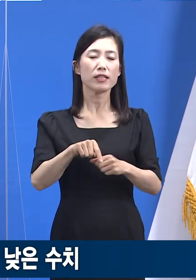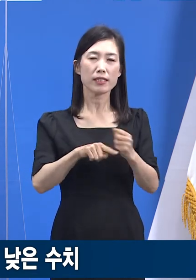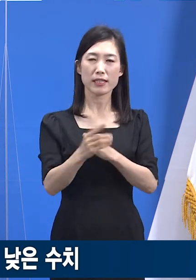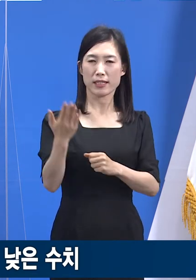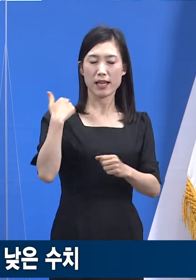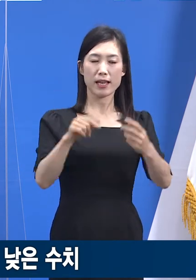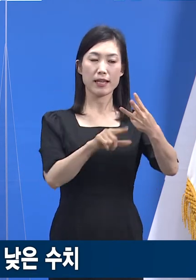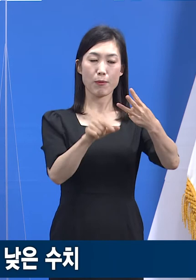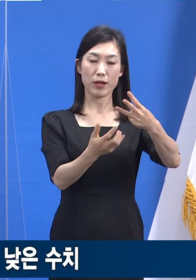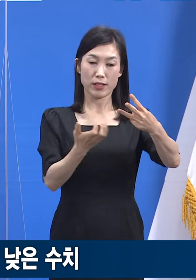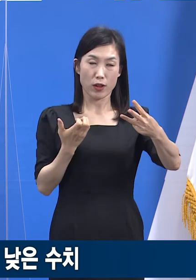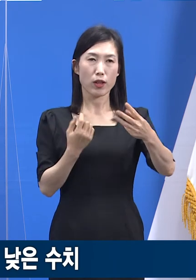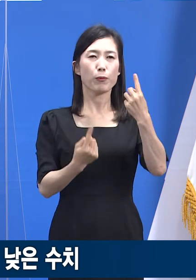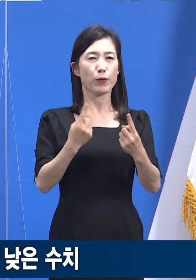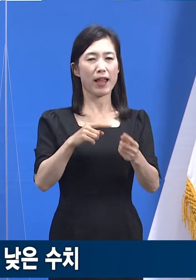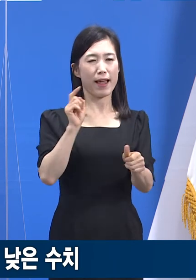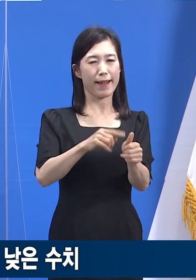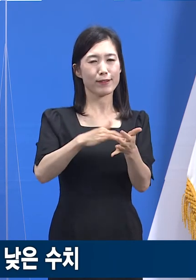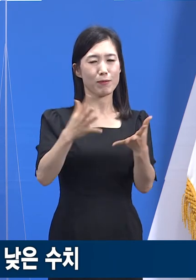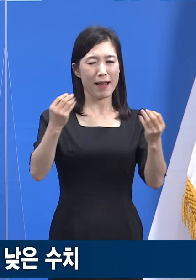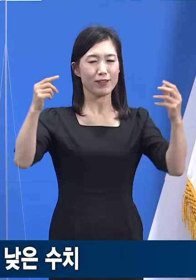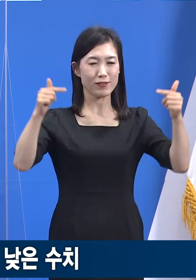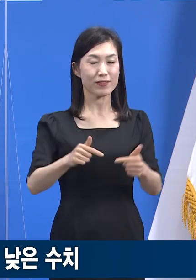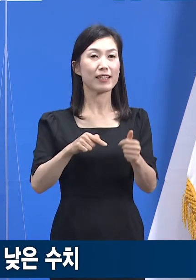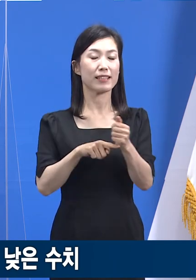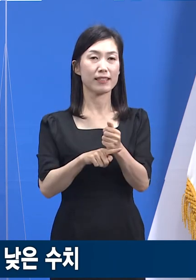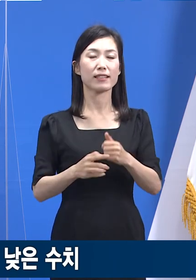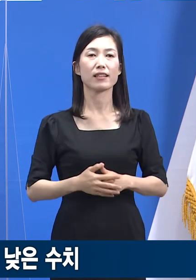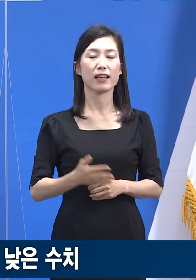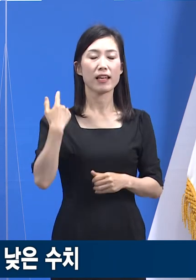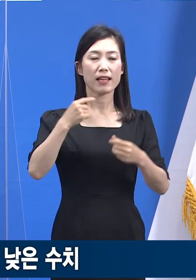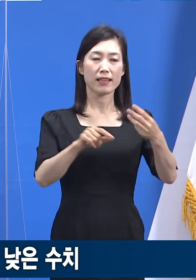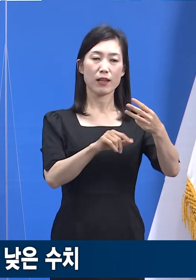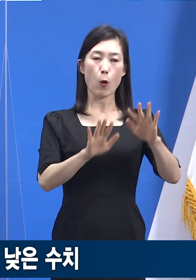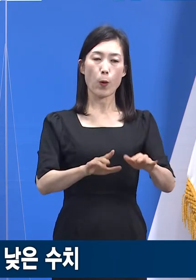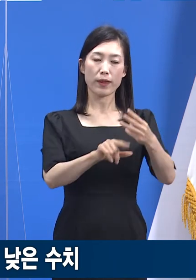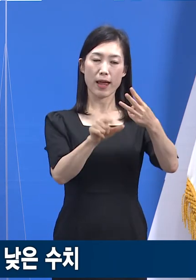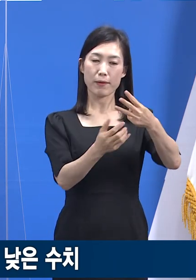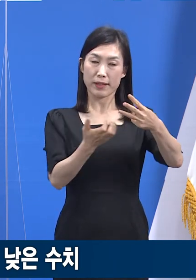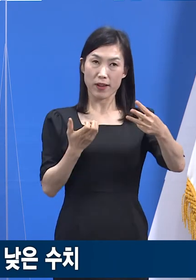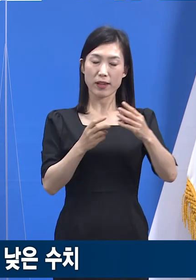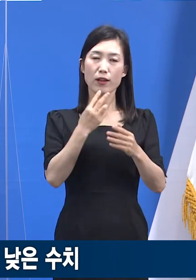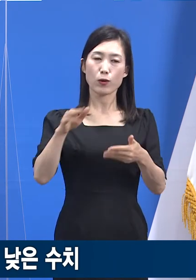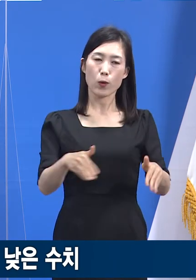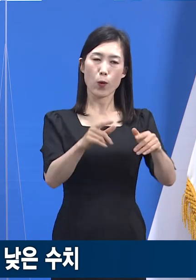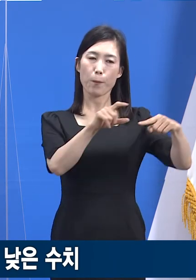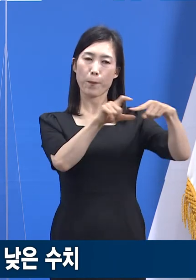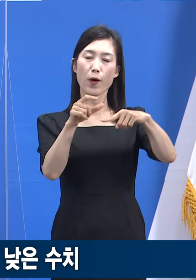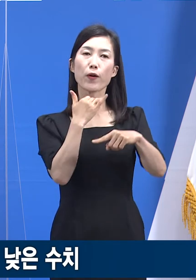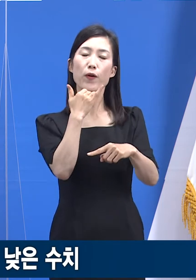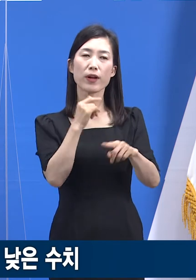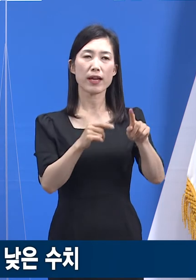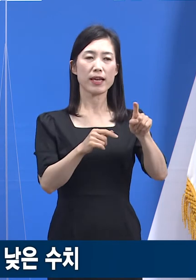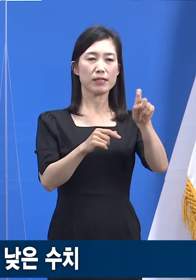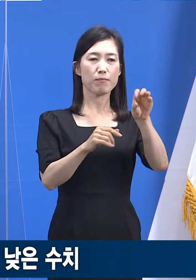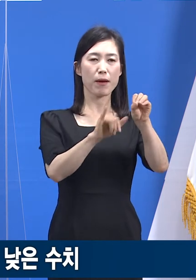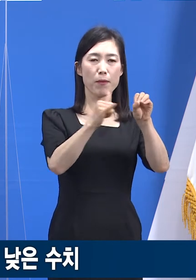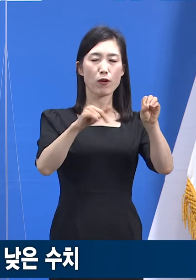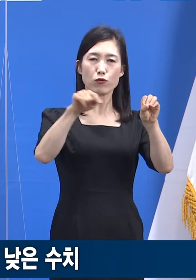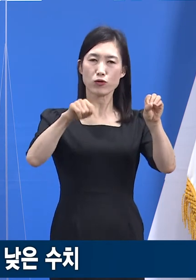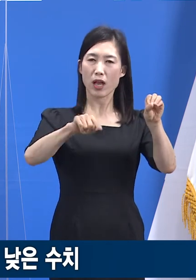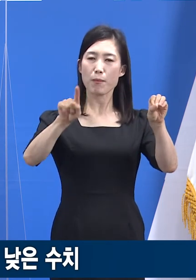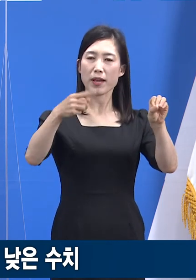지난 1분기 때와는 전혀 다른 양상입니다. 1분기 자료에서 도 평균 값은 인구 10만 명당 103